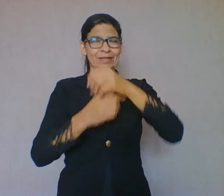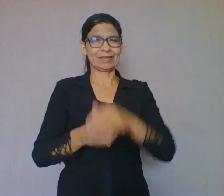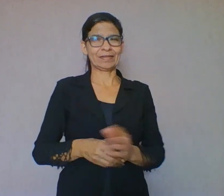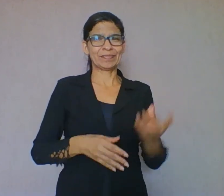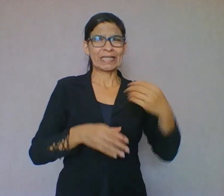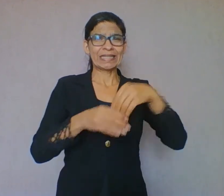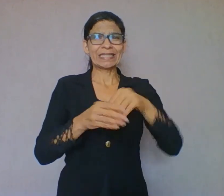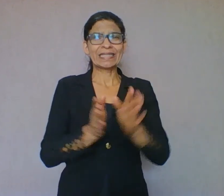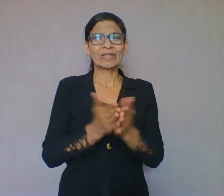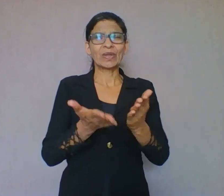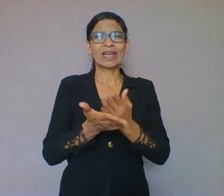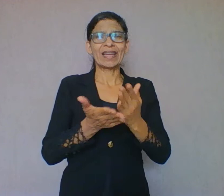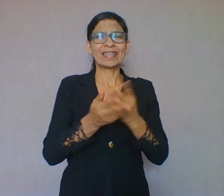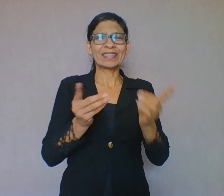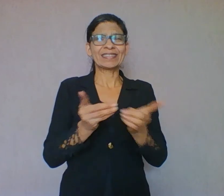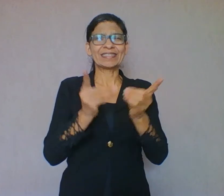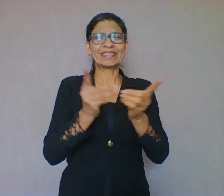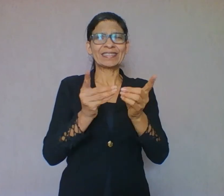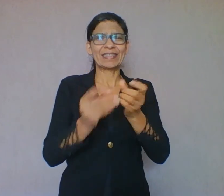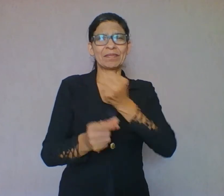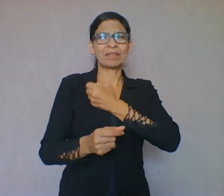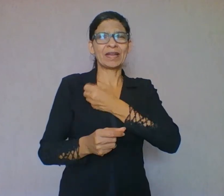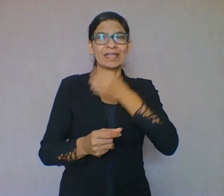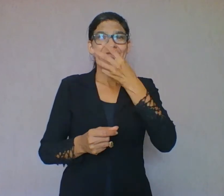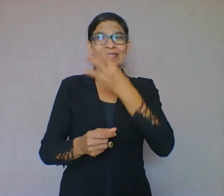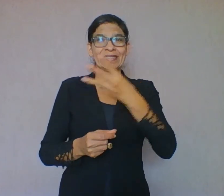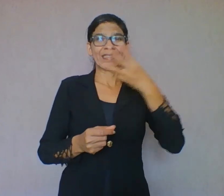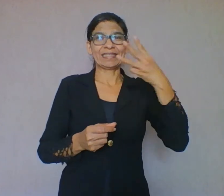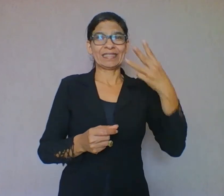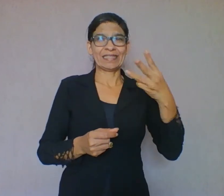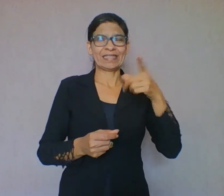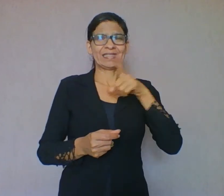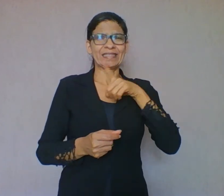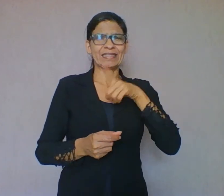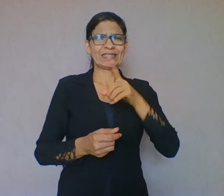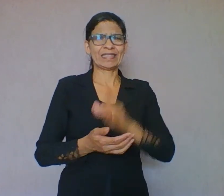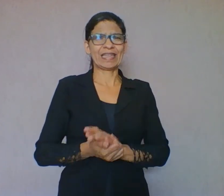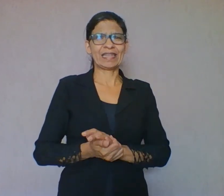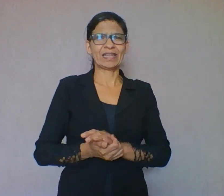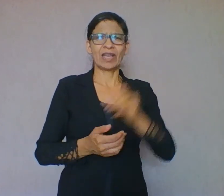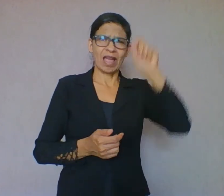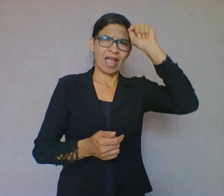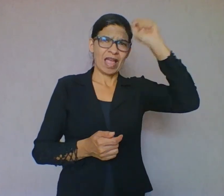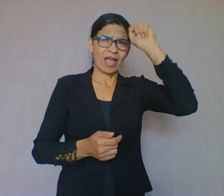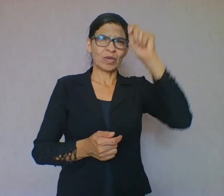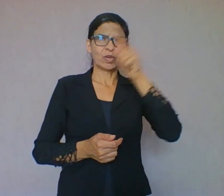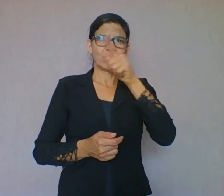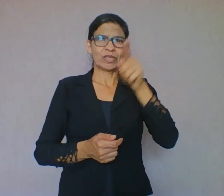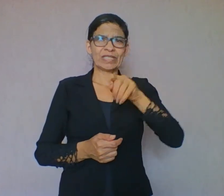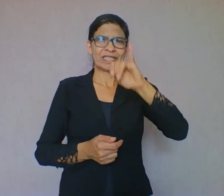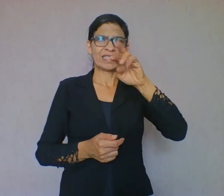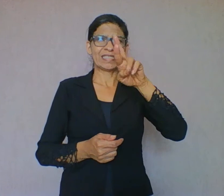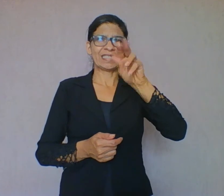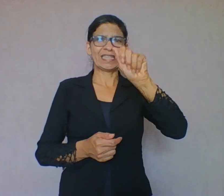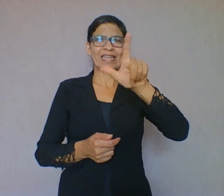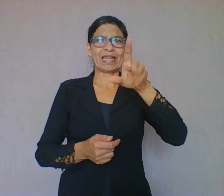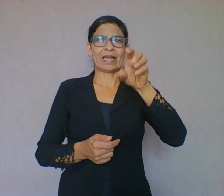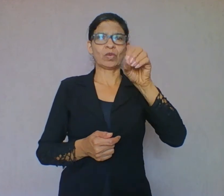33, traz a imagem de Ziraldo e algumas dicas para incentivar a leitura. Aqui no slide nós temos